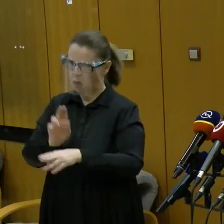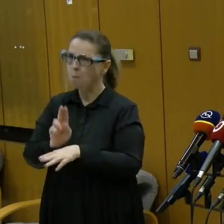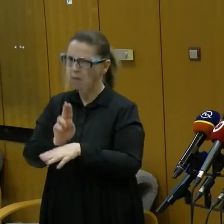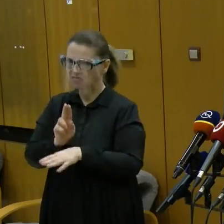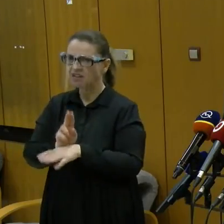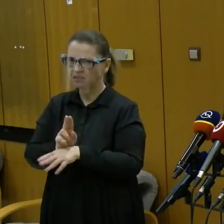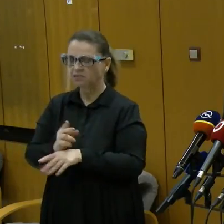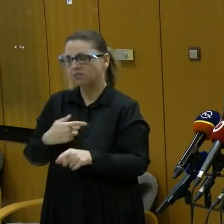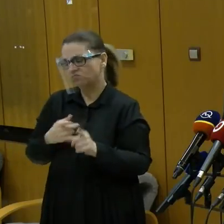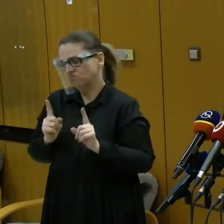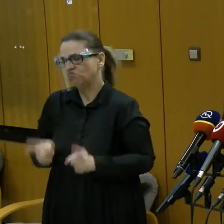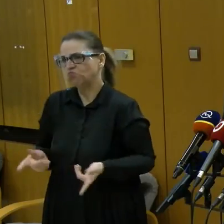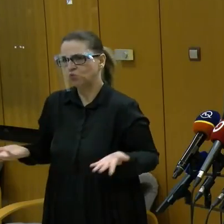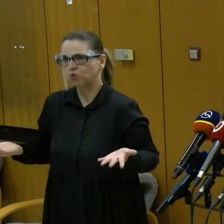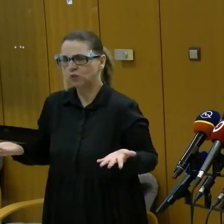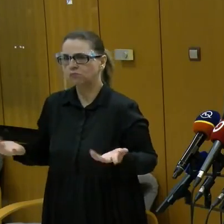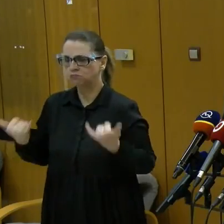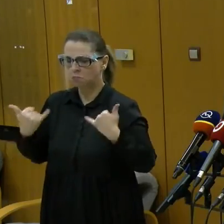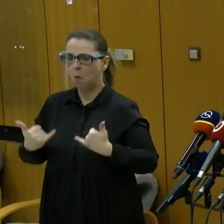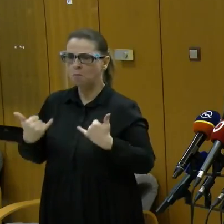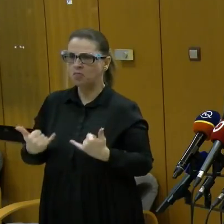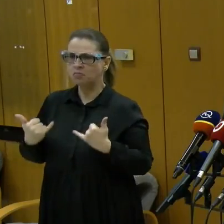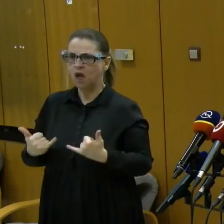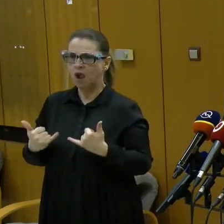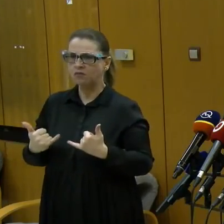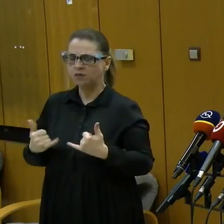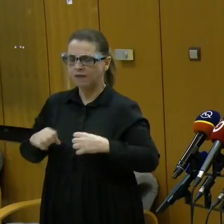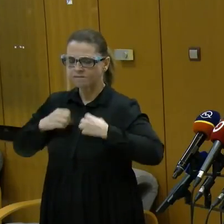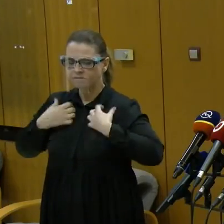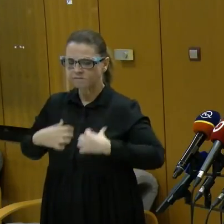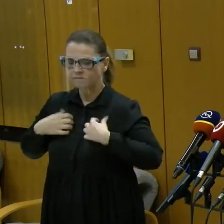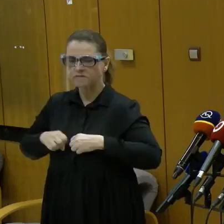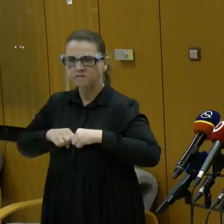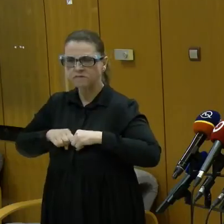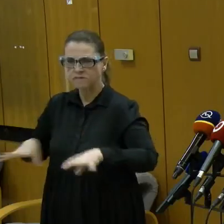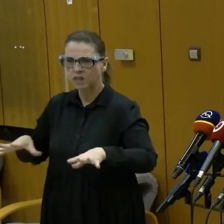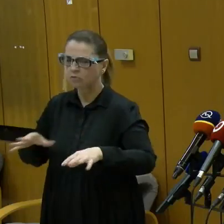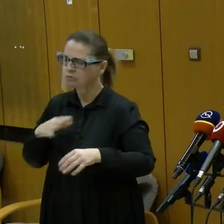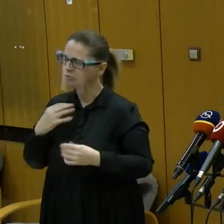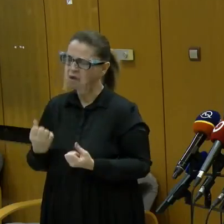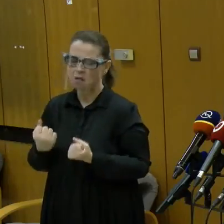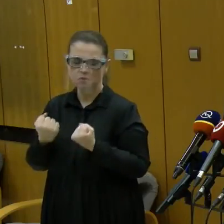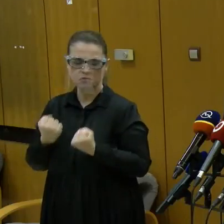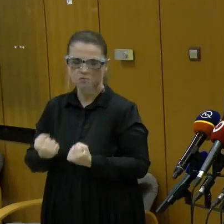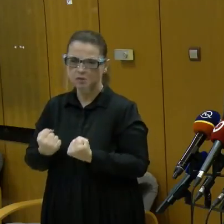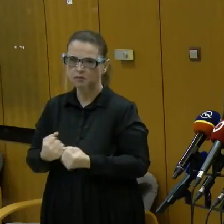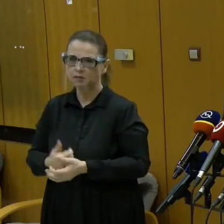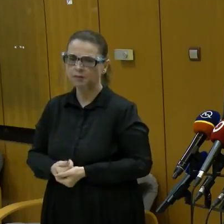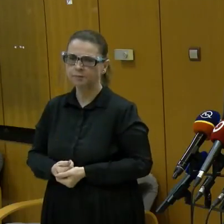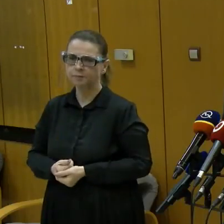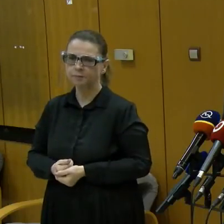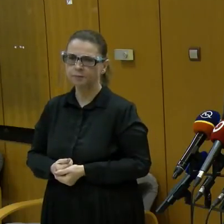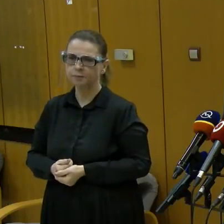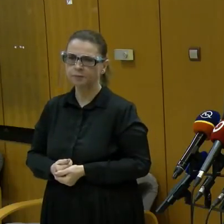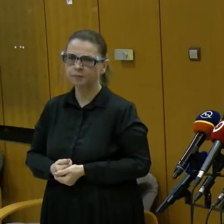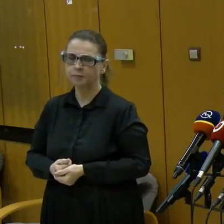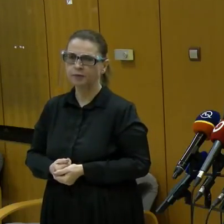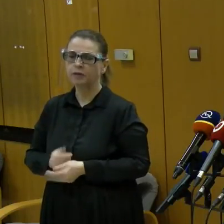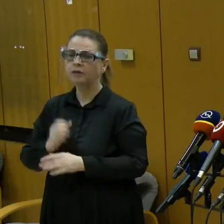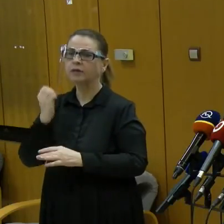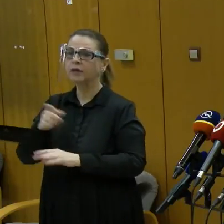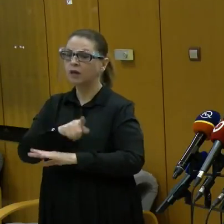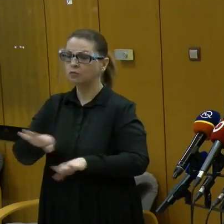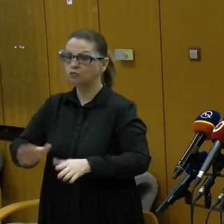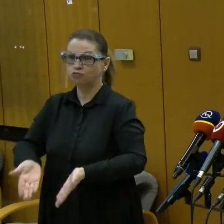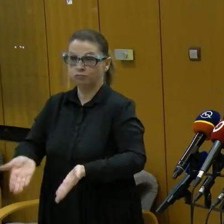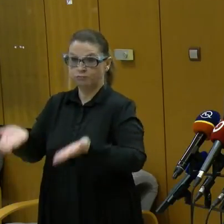sa im, preto, lebo momentálne sa ten vírus opäť raz vymkol spod kontroly. No ale ak už budeme mať toto